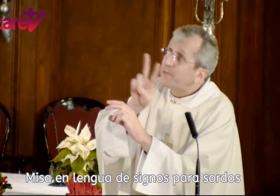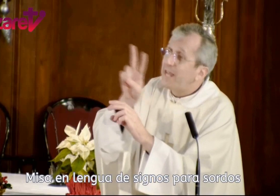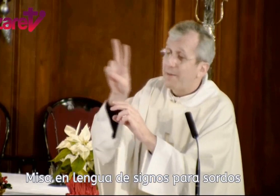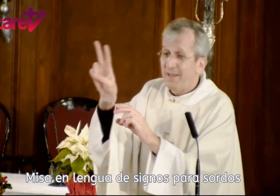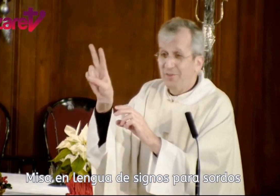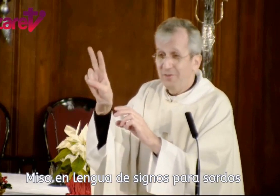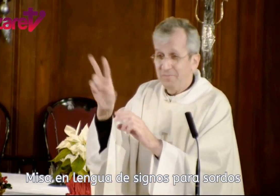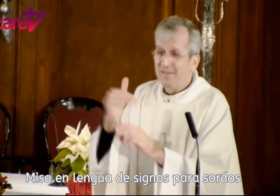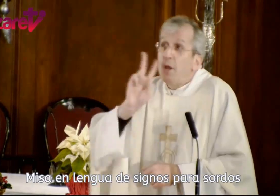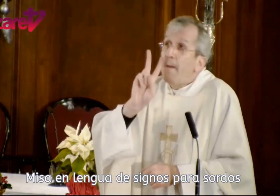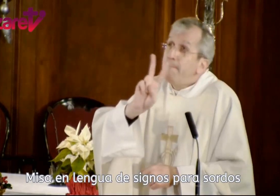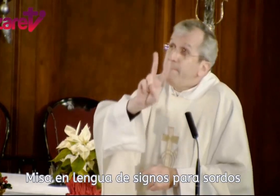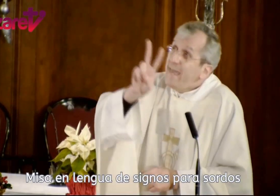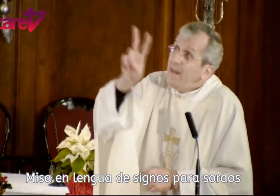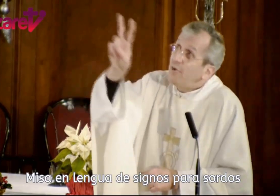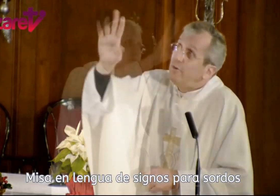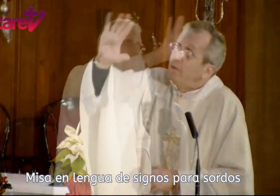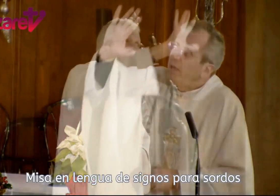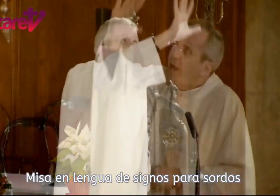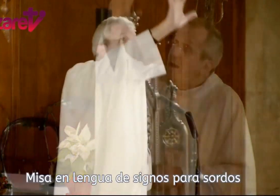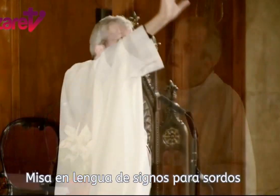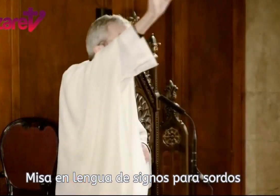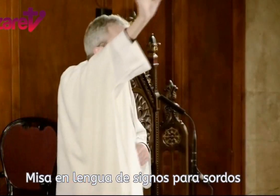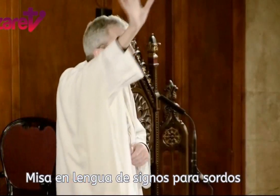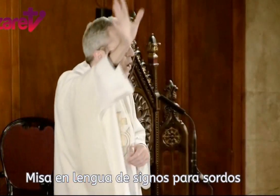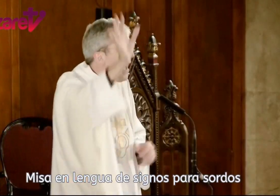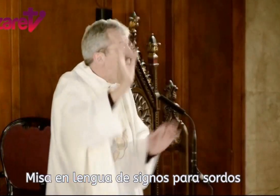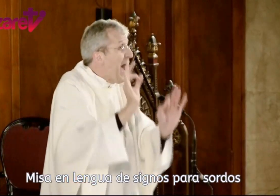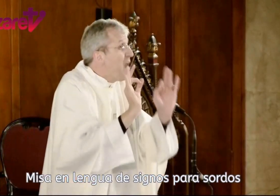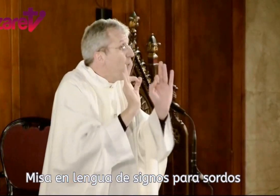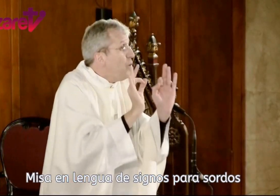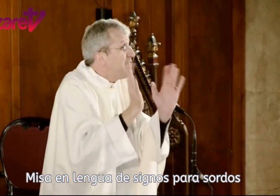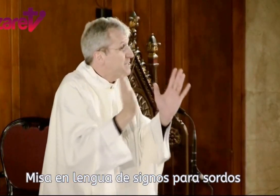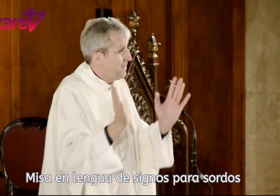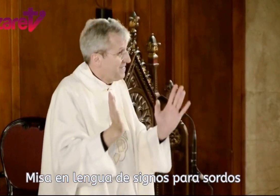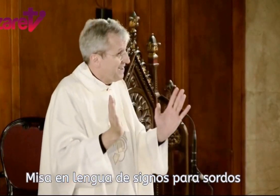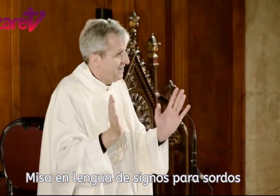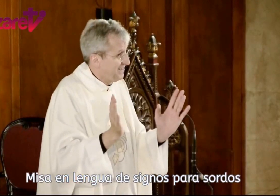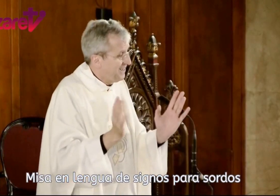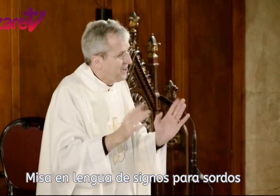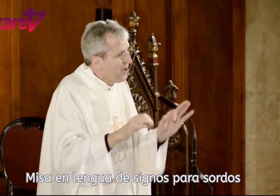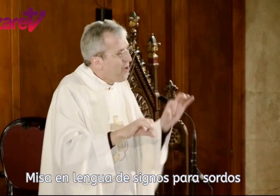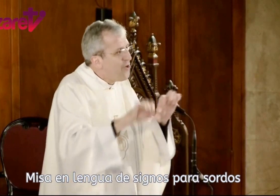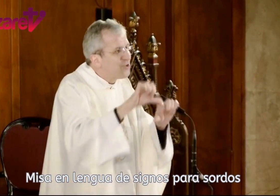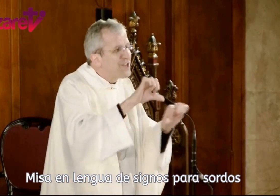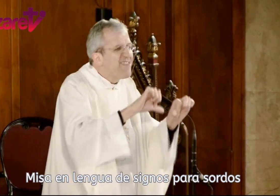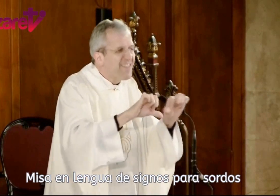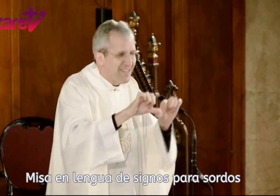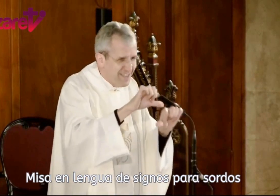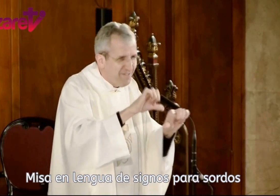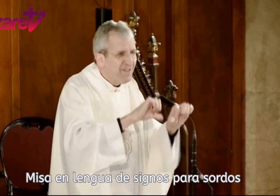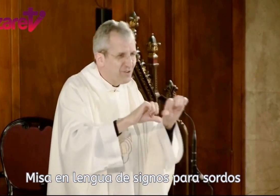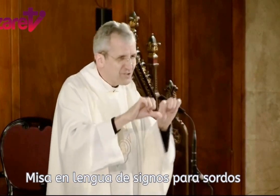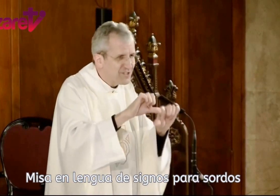observando, vieron en el cielo algo especial. Los científicos,